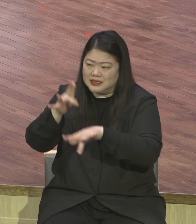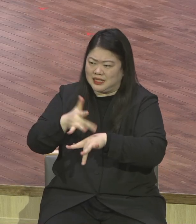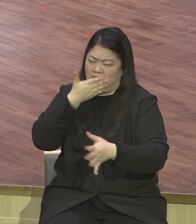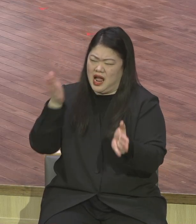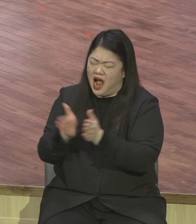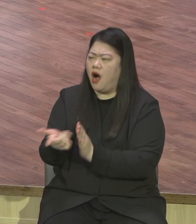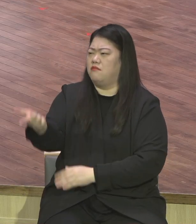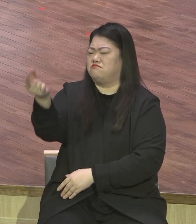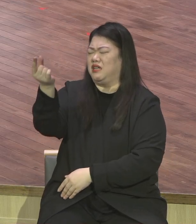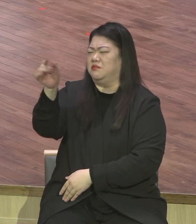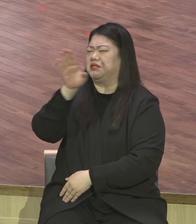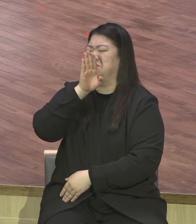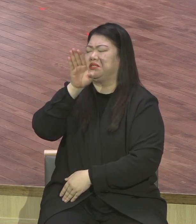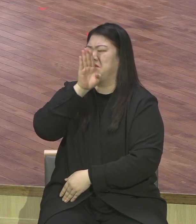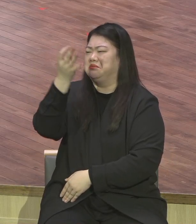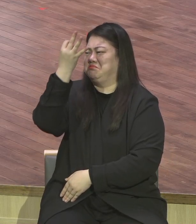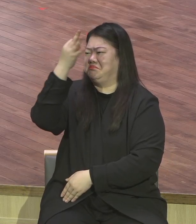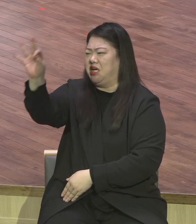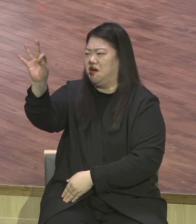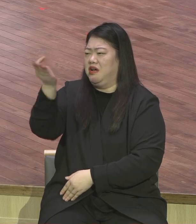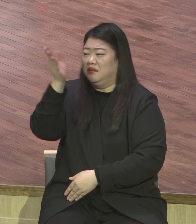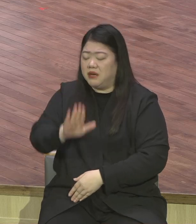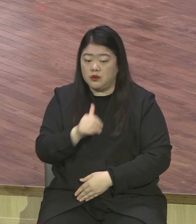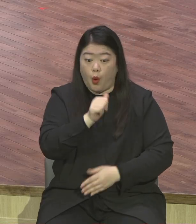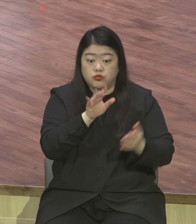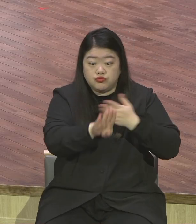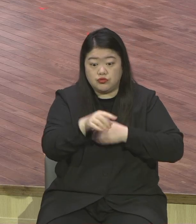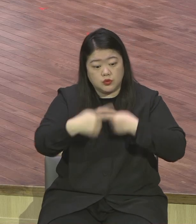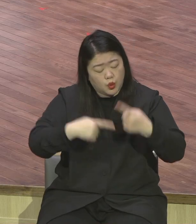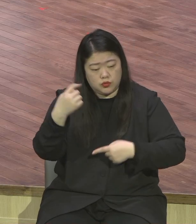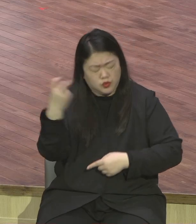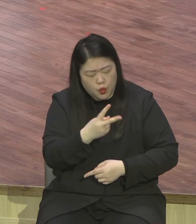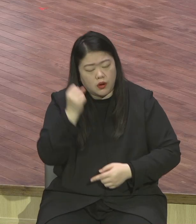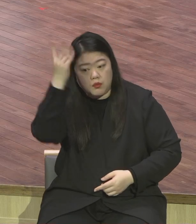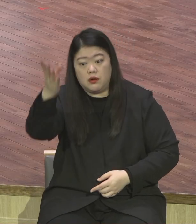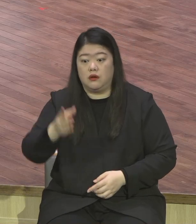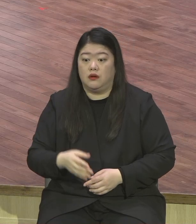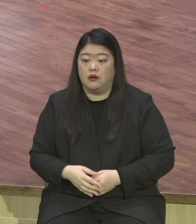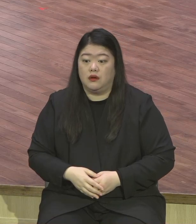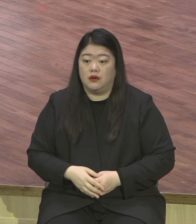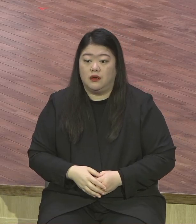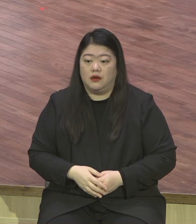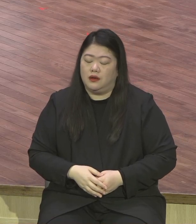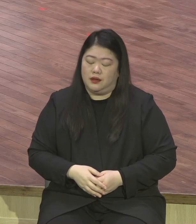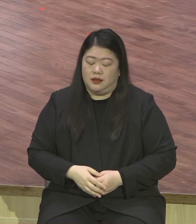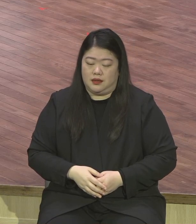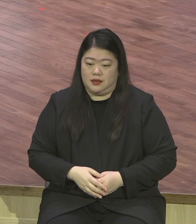적용하고 여러분이 여러분 스스로가 이 말씀에 순종을 해야지